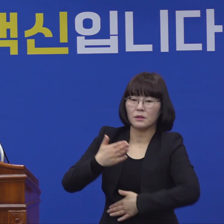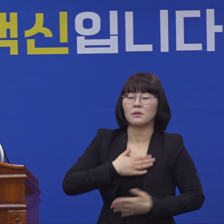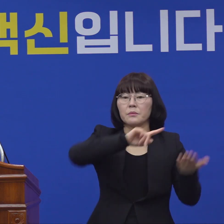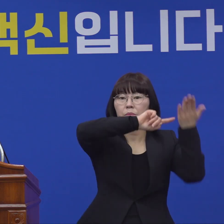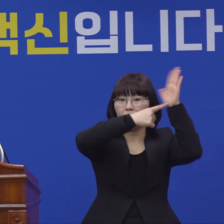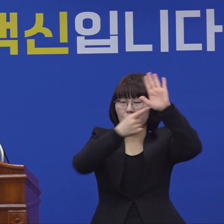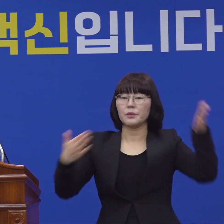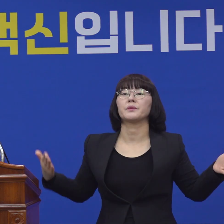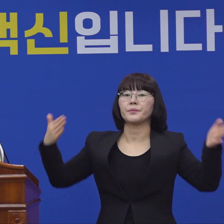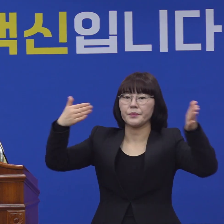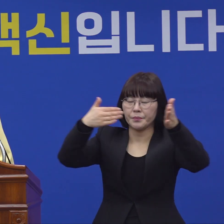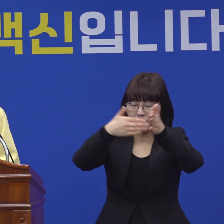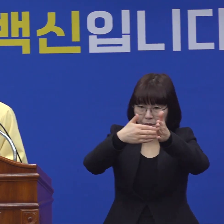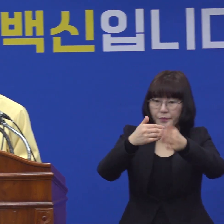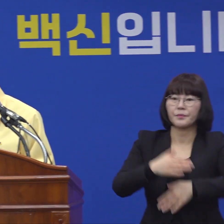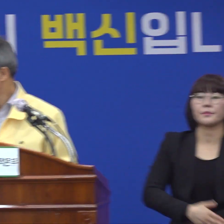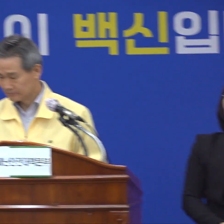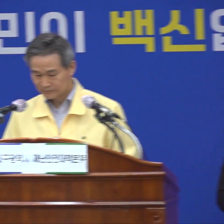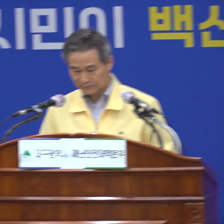제 브리핑을 마치겠습니다.